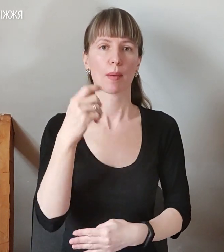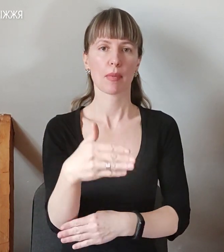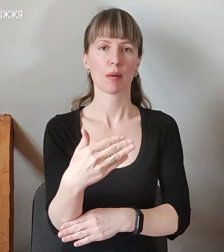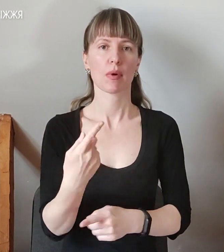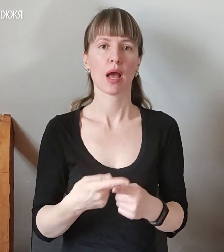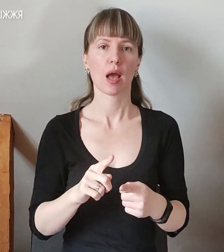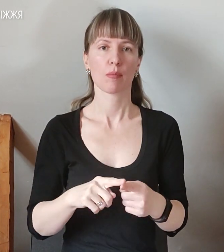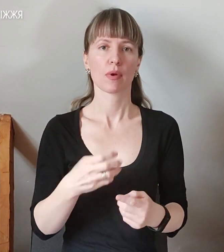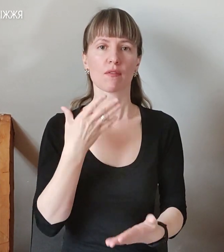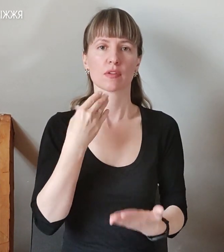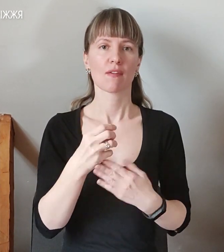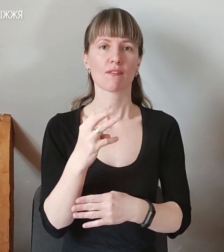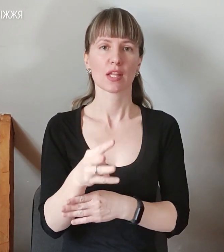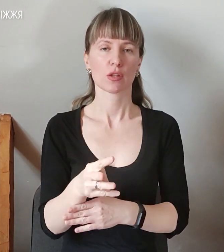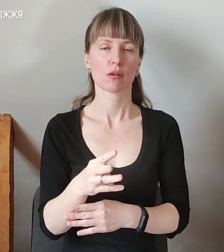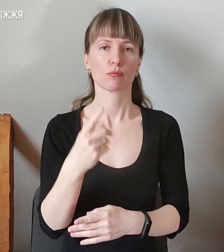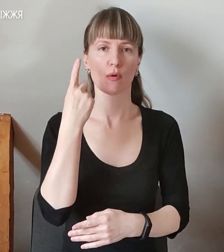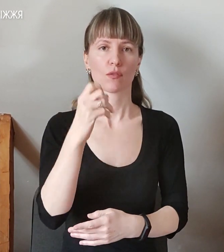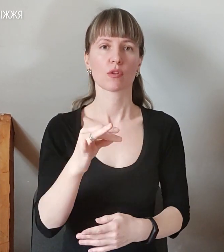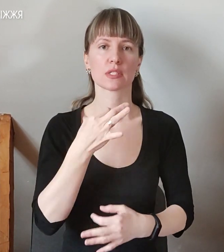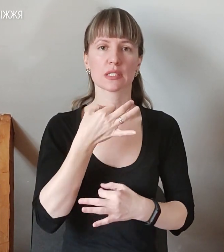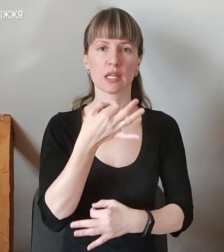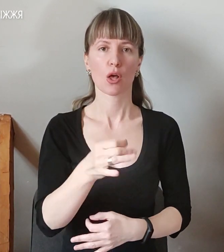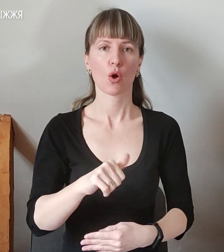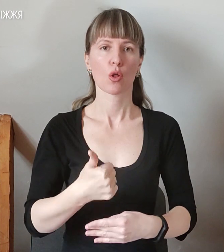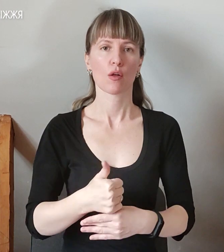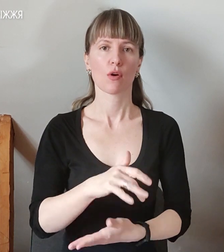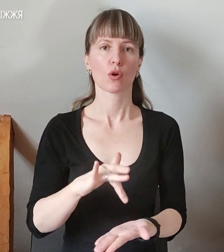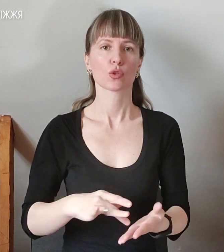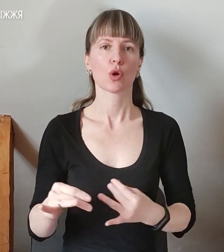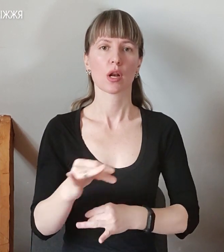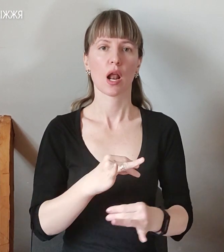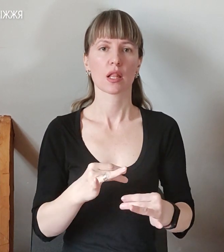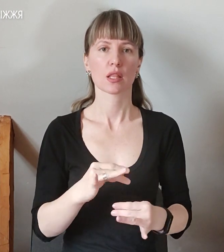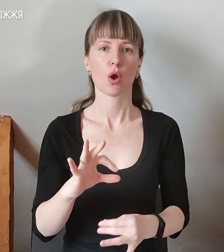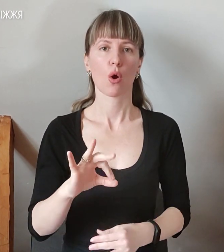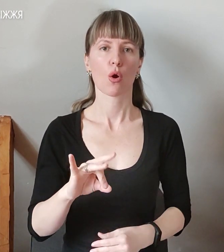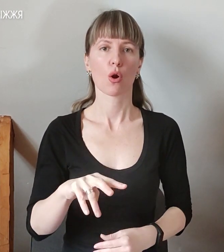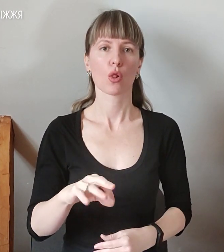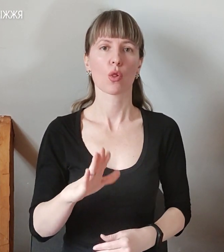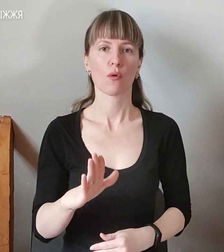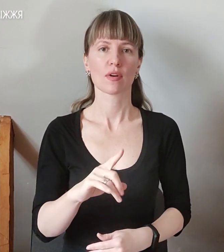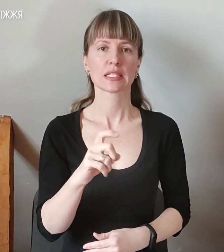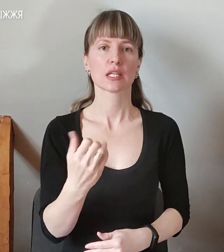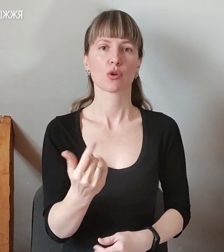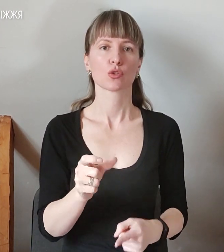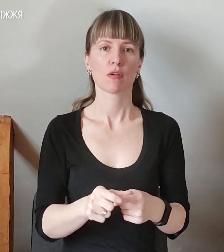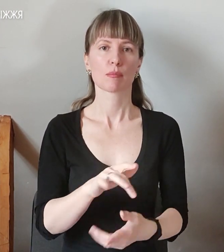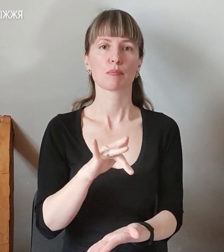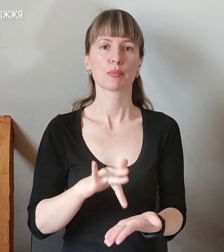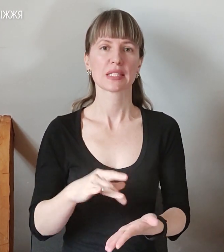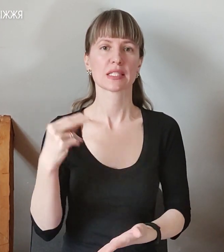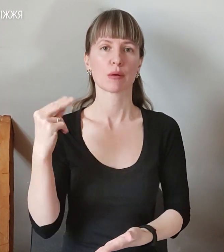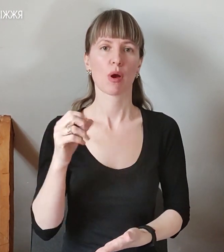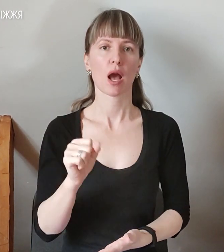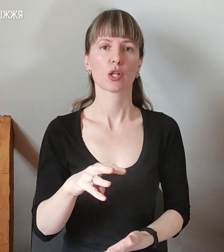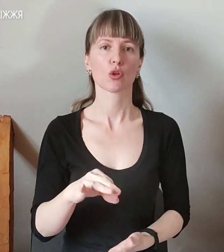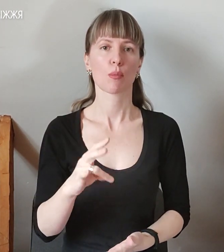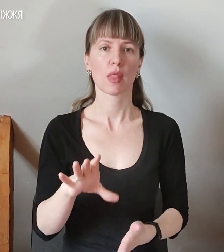звернення повідомив та розказав голова Енергодарської міської ради Дмитро Урлов. За його словами, в місті Запорізька атомна електростанція та